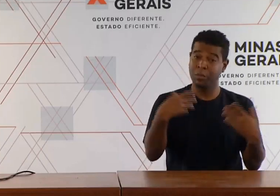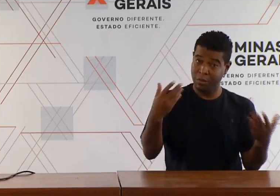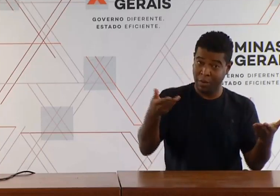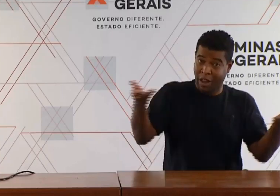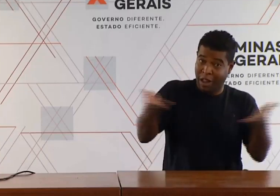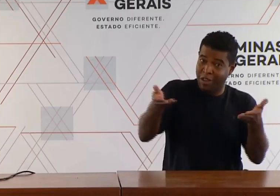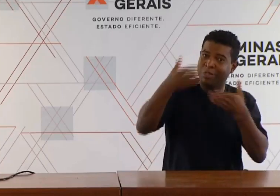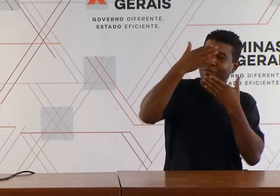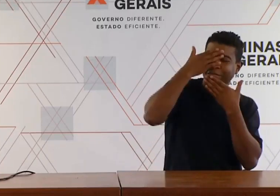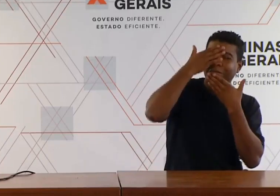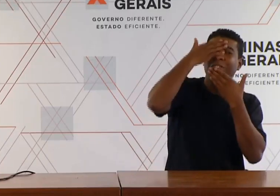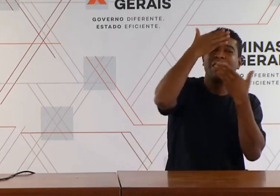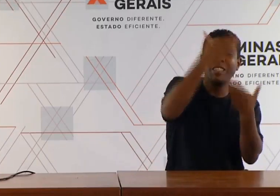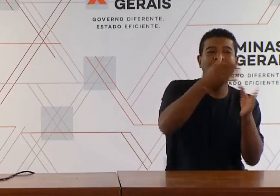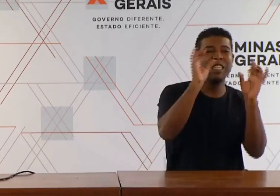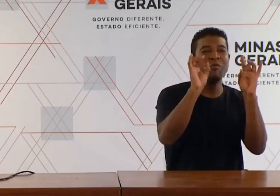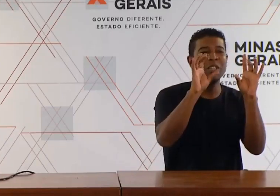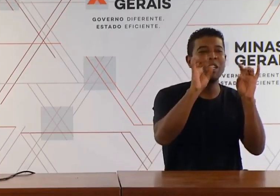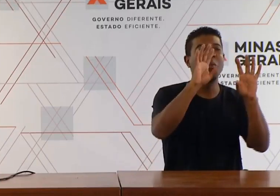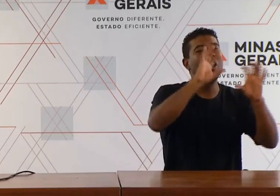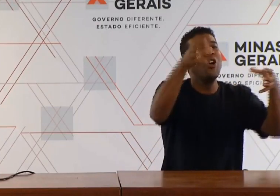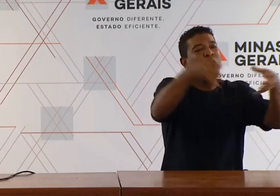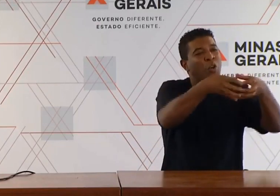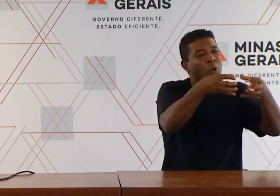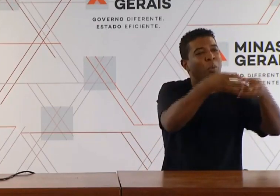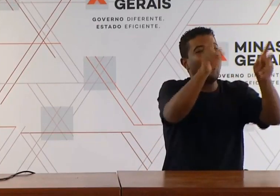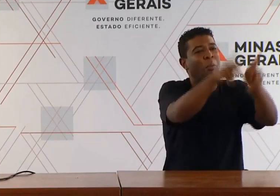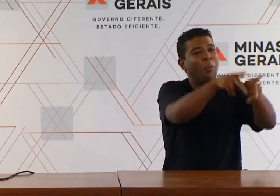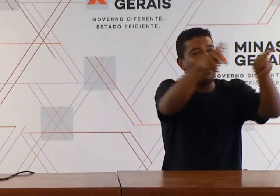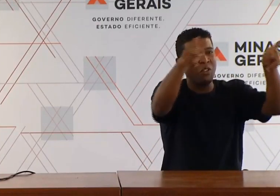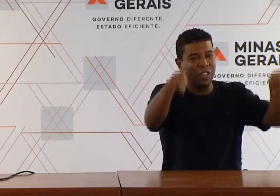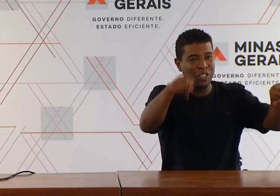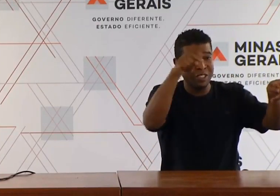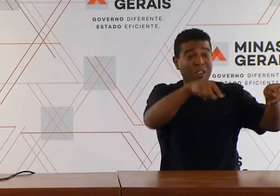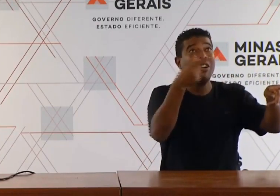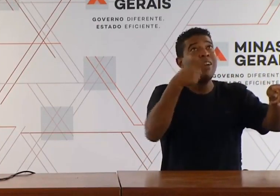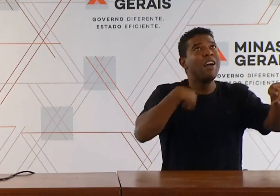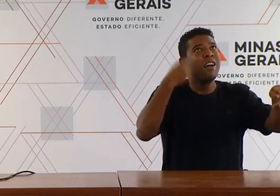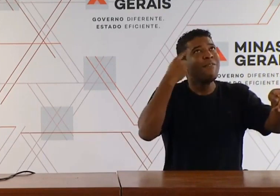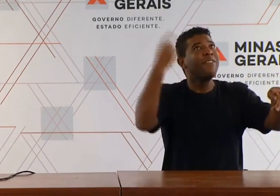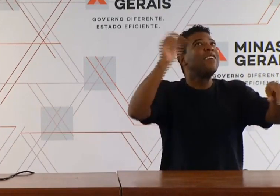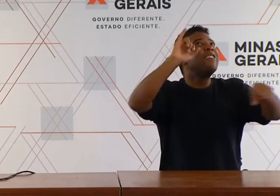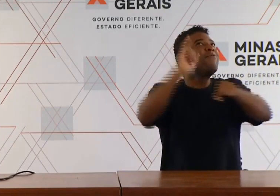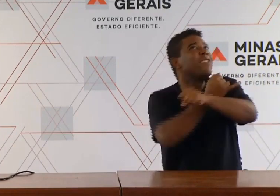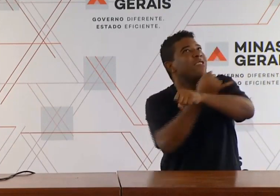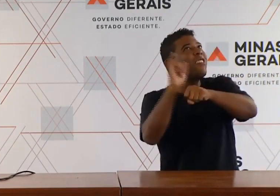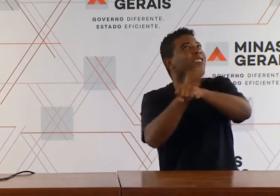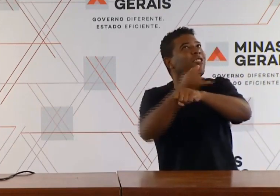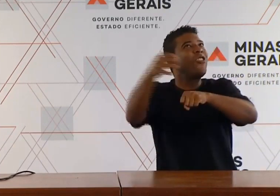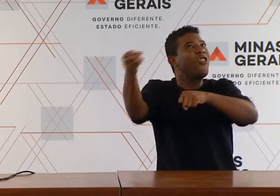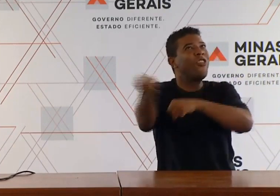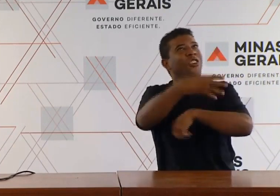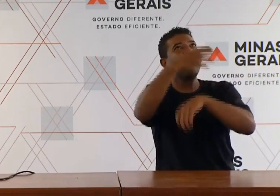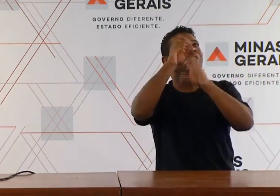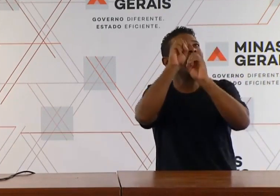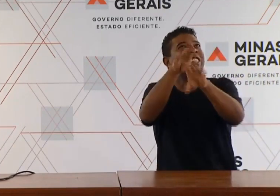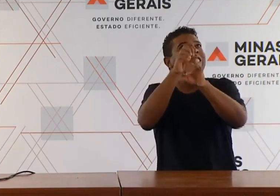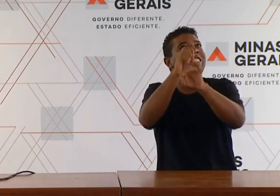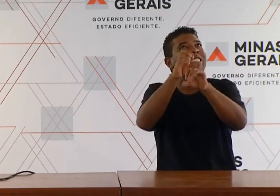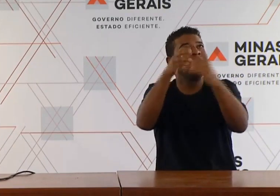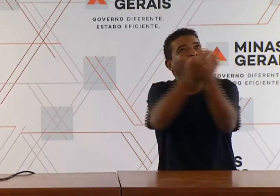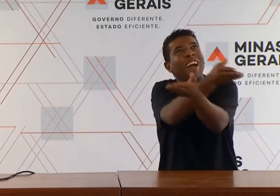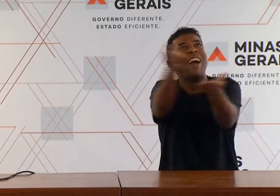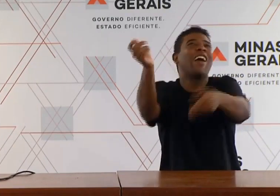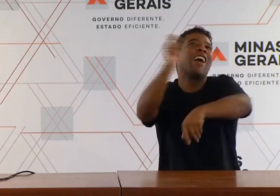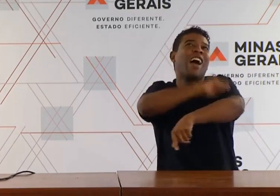Agradecendo diretamente, especialmente, a esse grupo de professores que está se reinventando, né, descobrindo novas formas de alcançar nossos